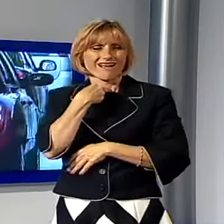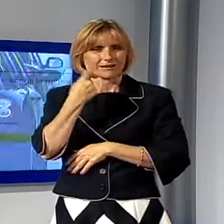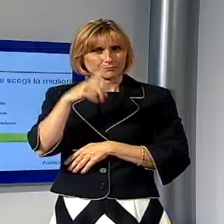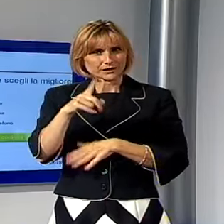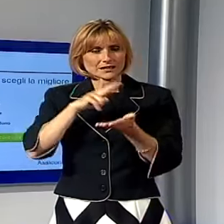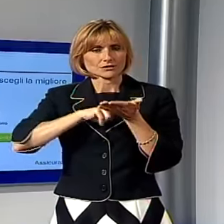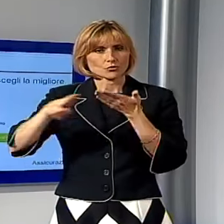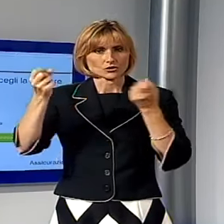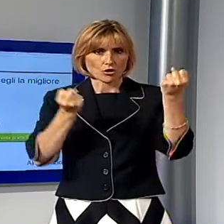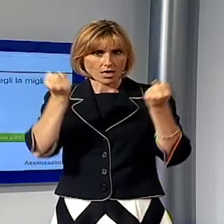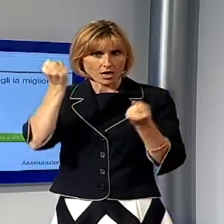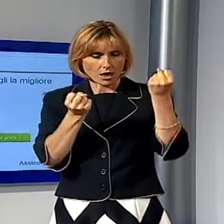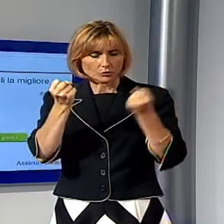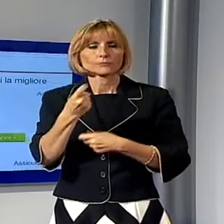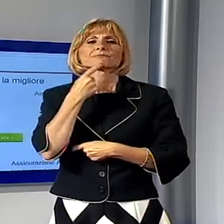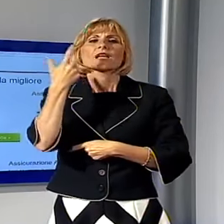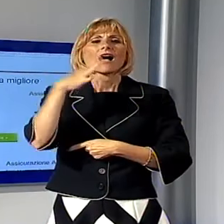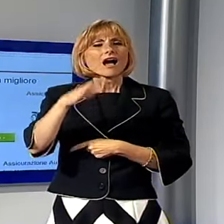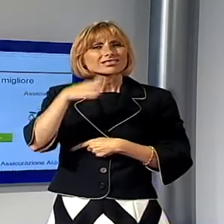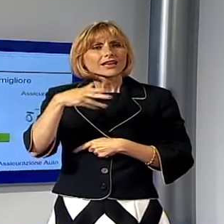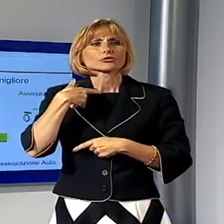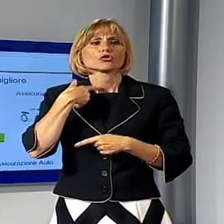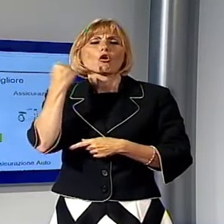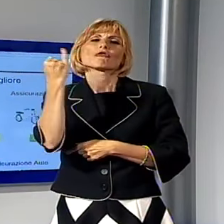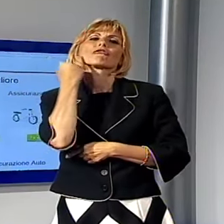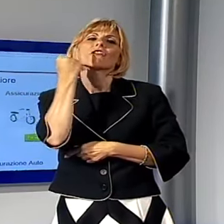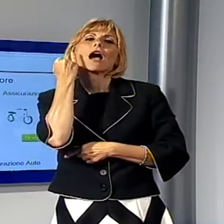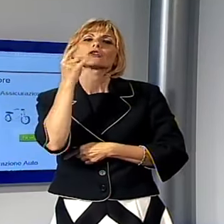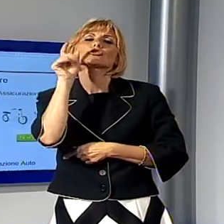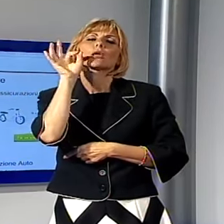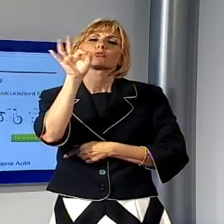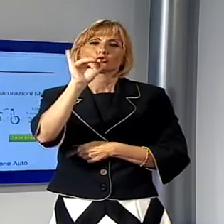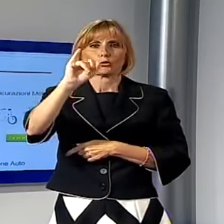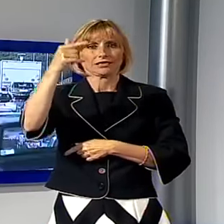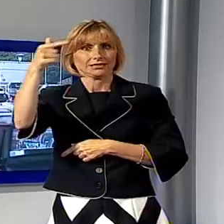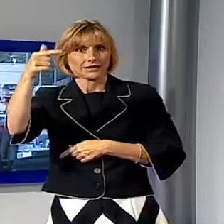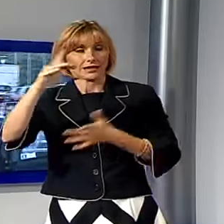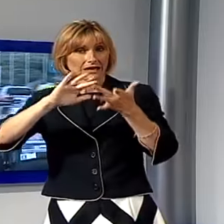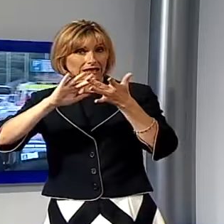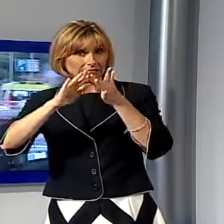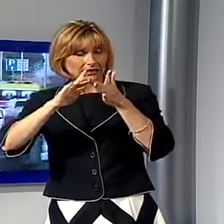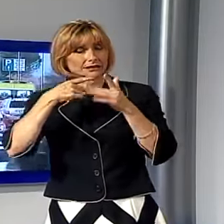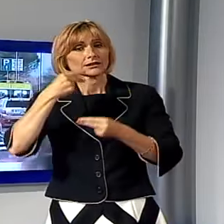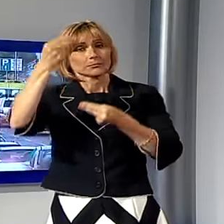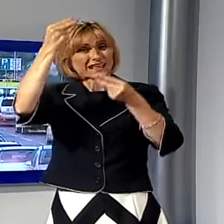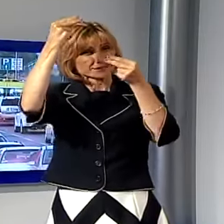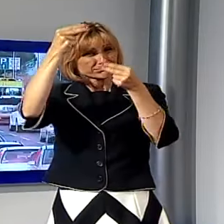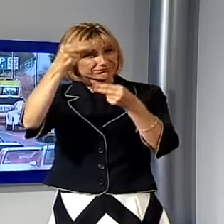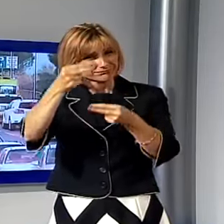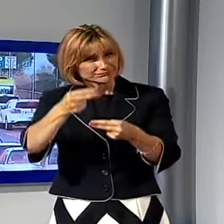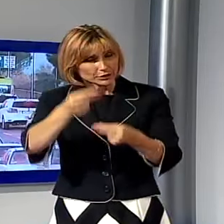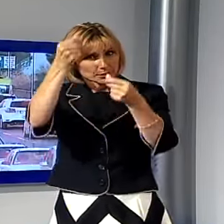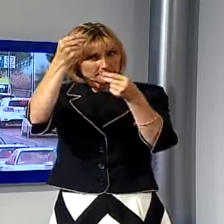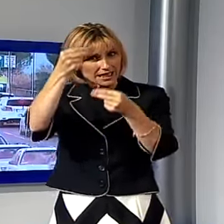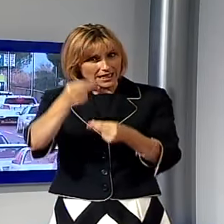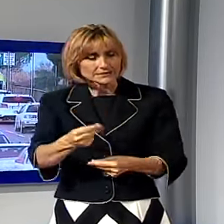auto a dirlo è un focus realizzato dal sito facile.it che ha messo a confronto i prezzi annuali registrati nelle province toscane per